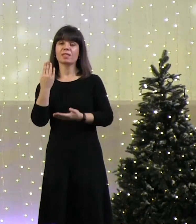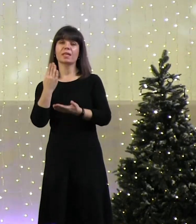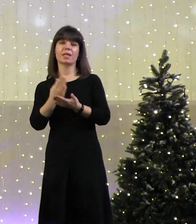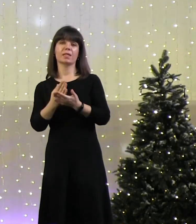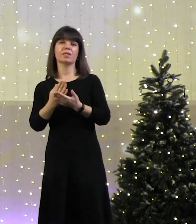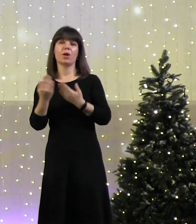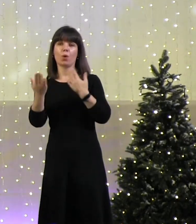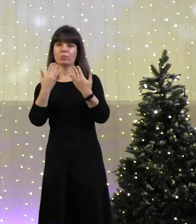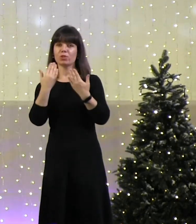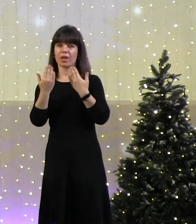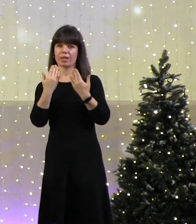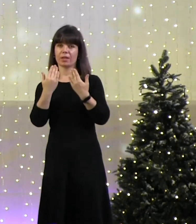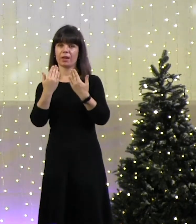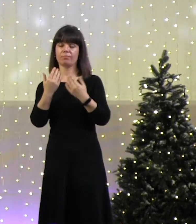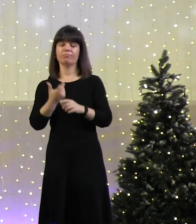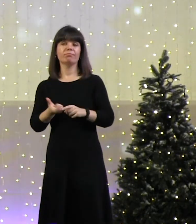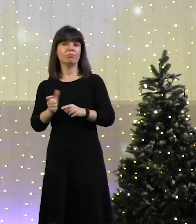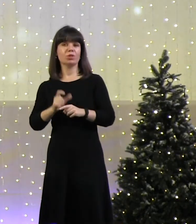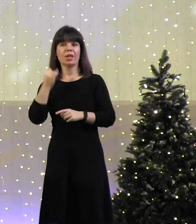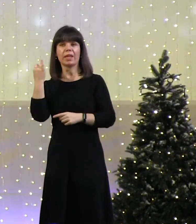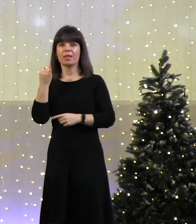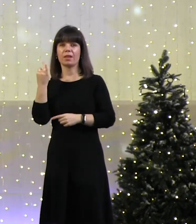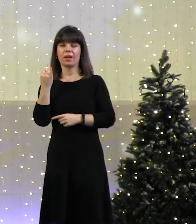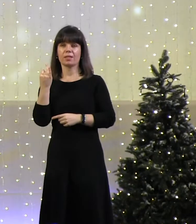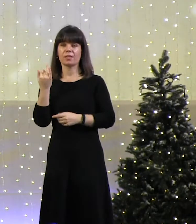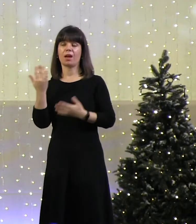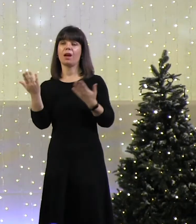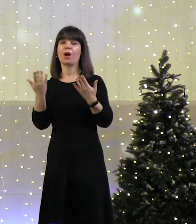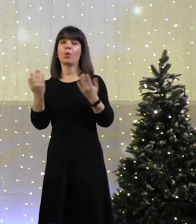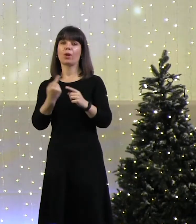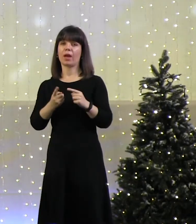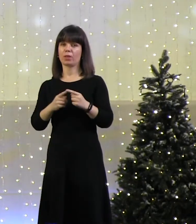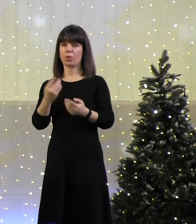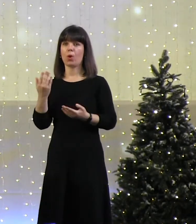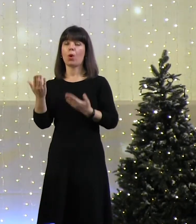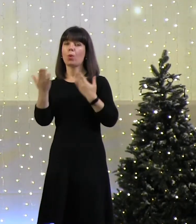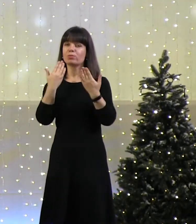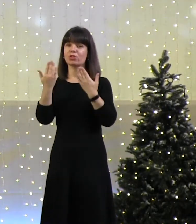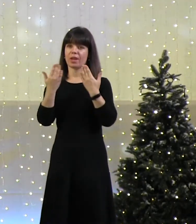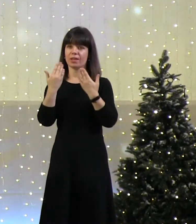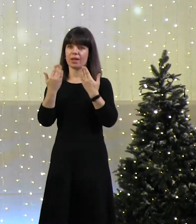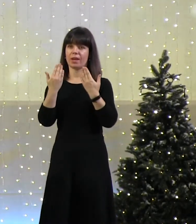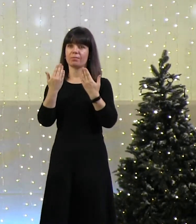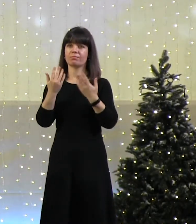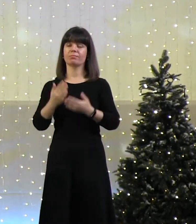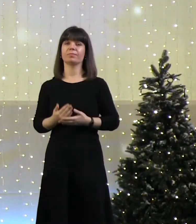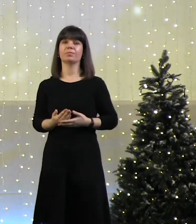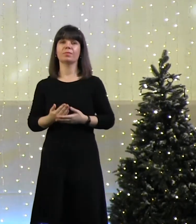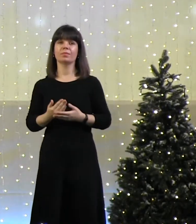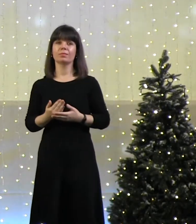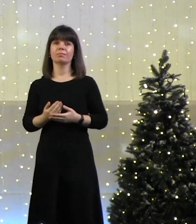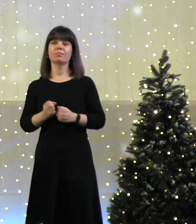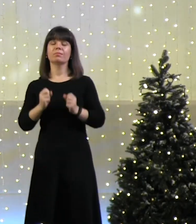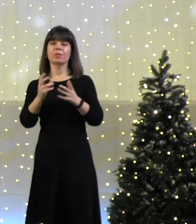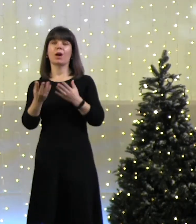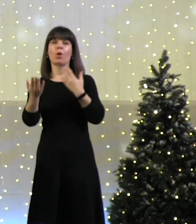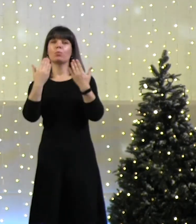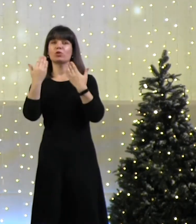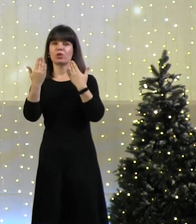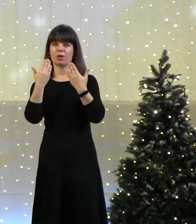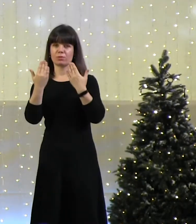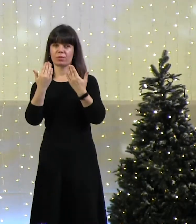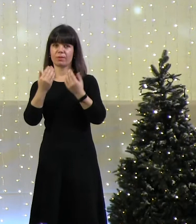общение. И вот здесь интересно, какое это общение. Посредством чего они общались.